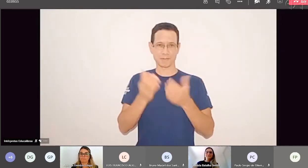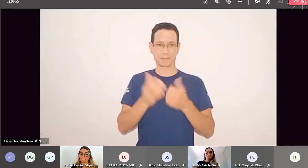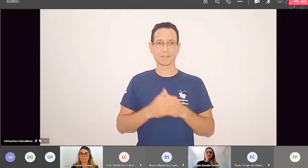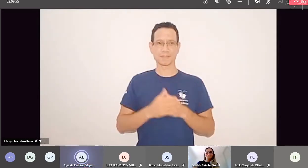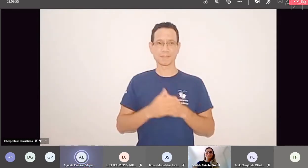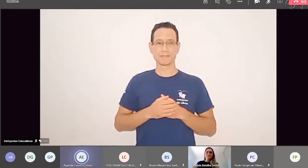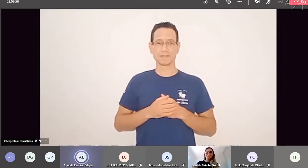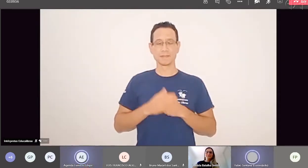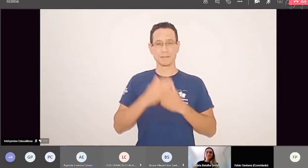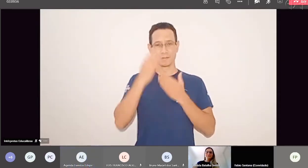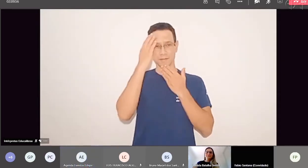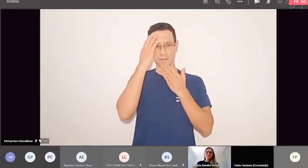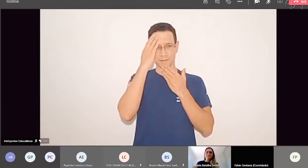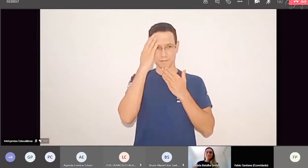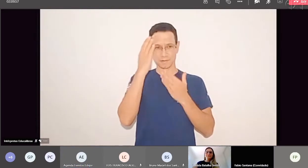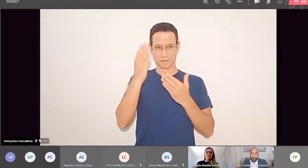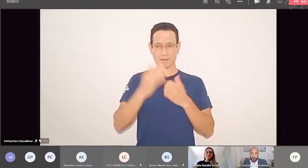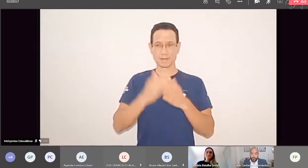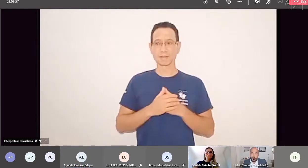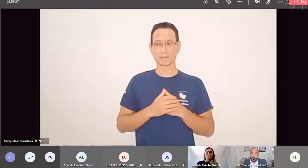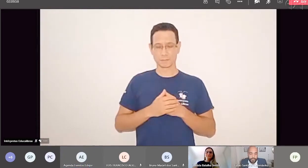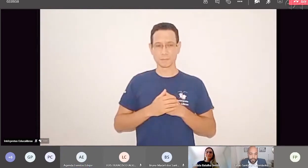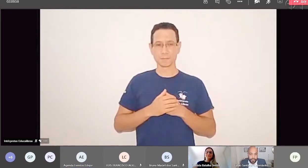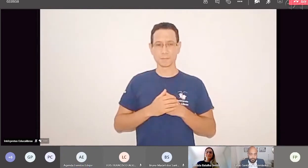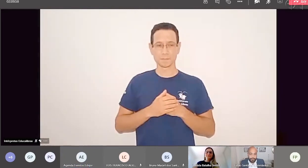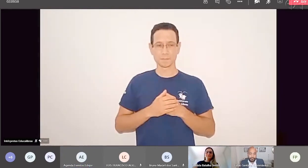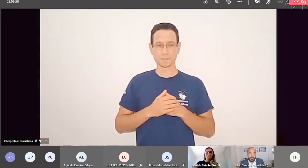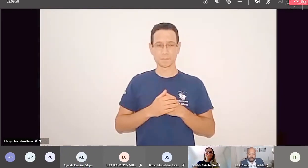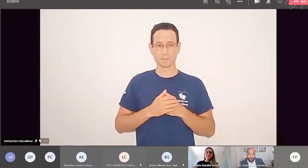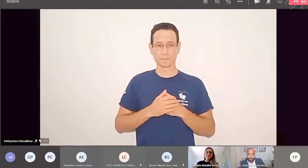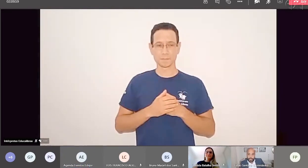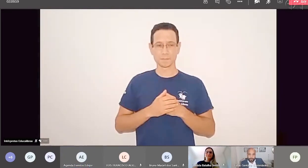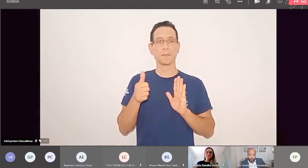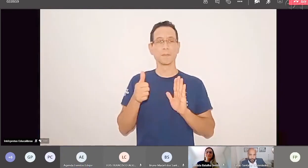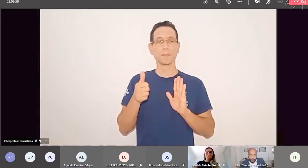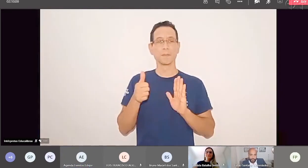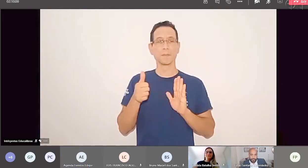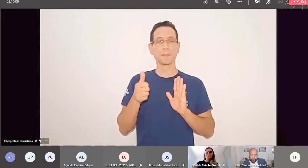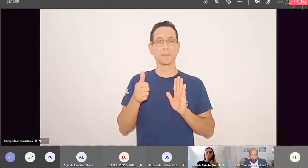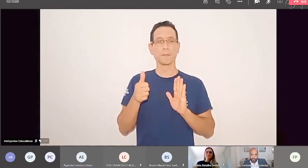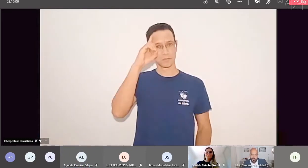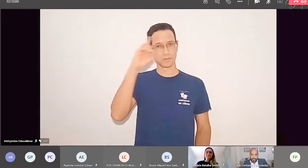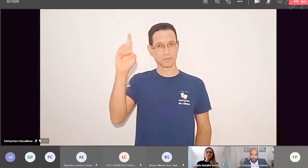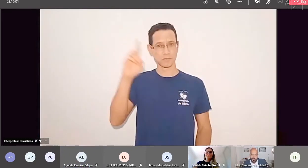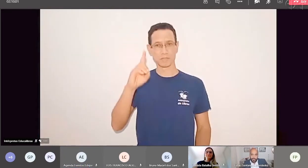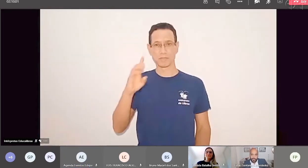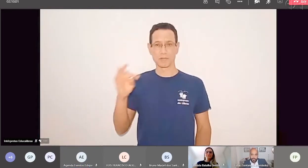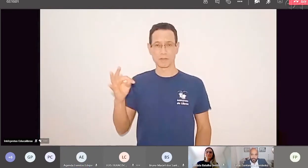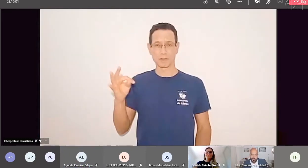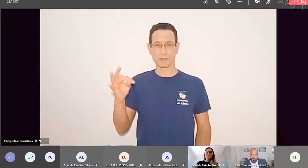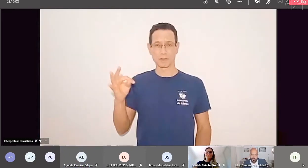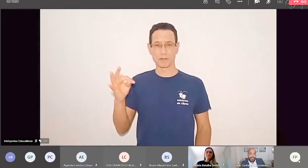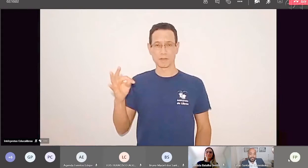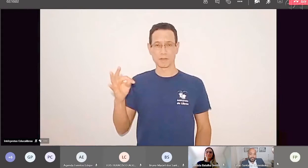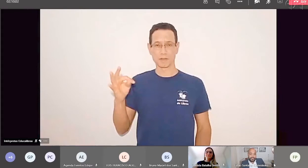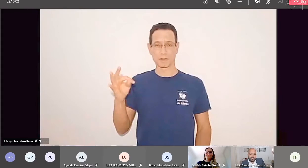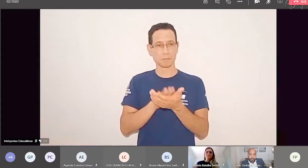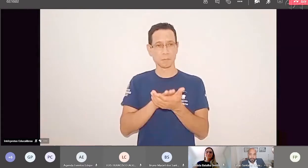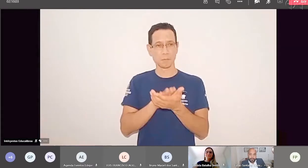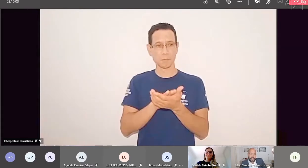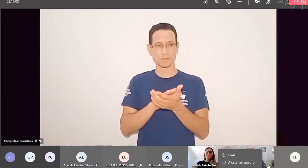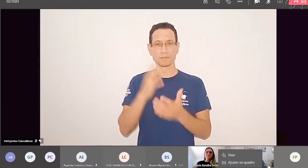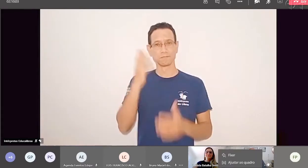Muito obrigado, eu gostaria de primeiramente dar bom dia a todos e todas, parabenizar pela